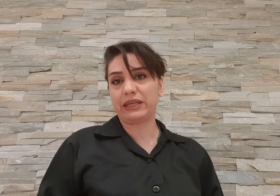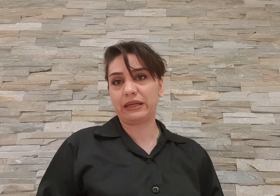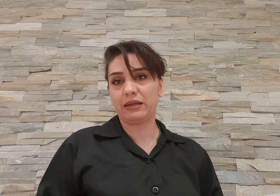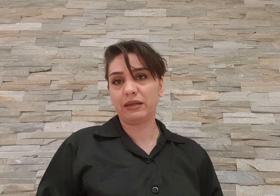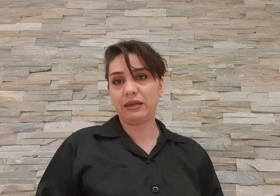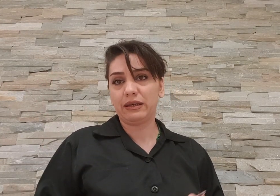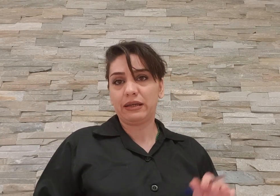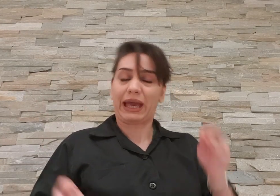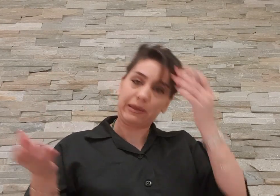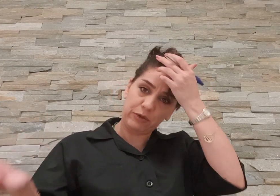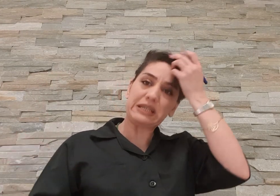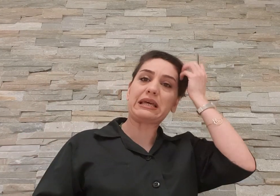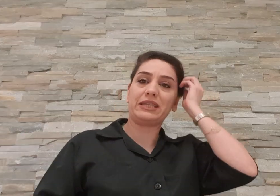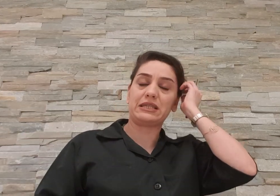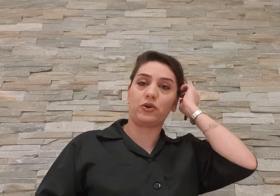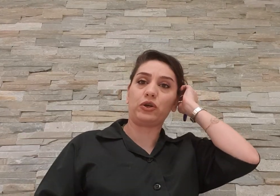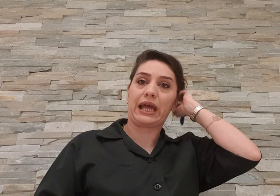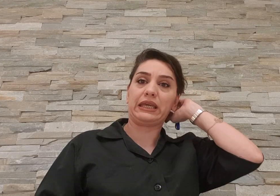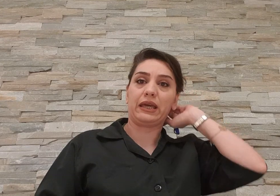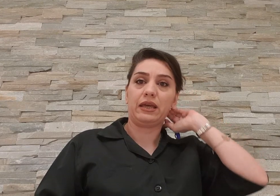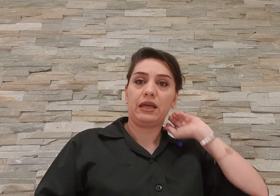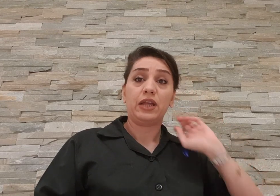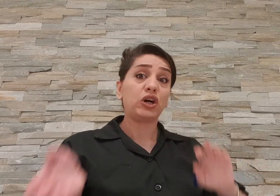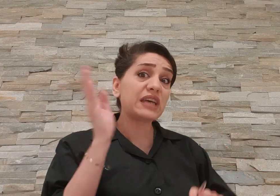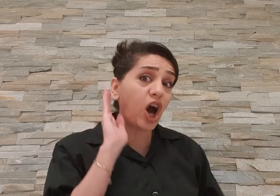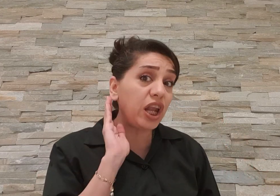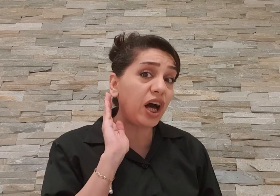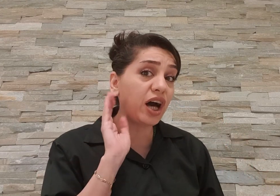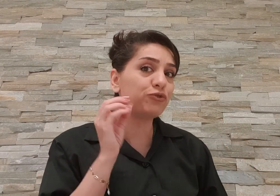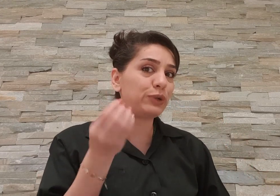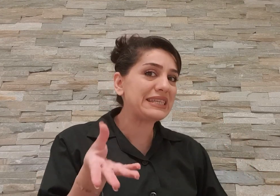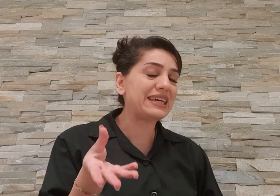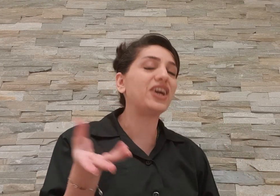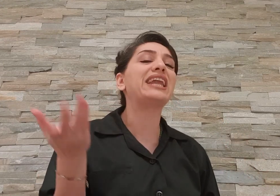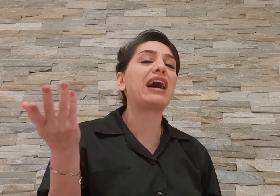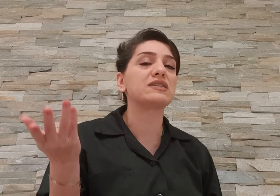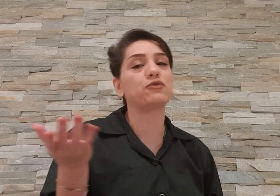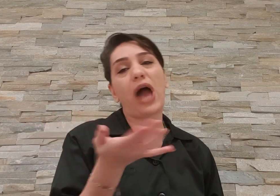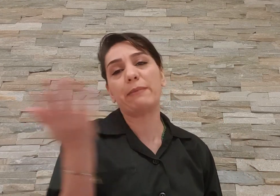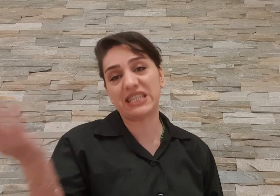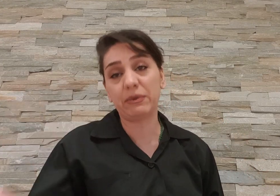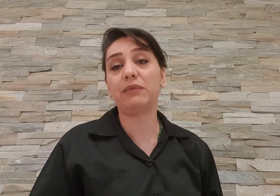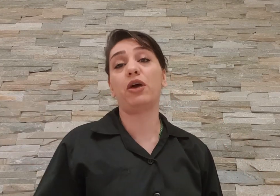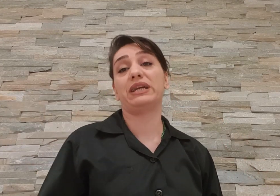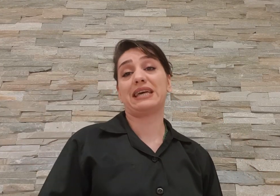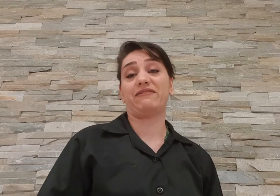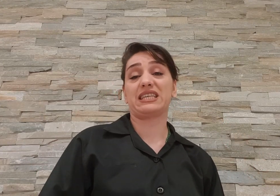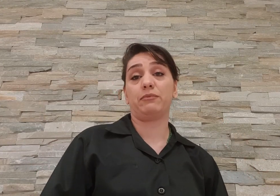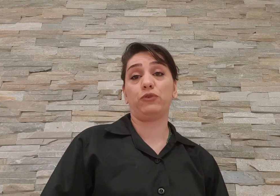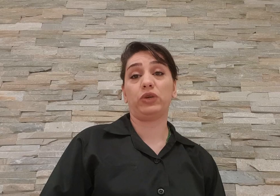که من که میدونستم این چیزا رو دارن که تازه حالا تو این سریال نخواستم چرا همه چی هم که نمیدونم برزن الوسط میدون